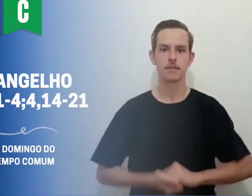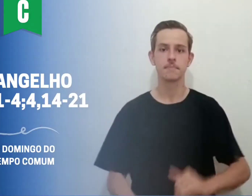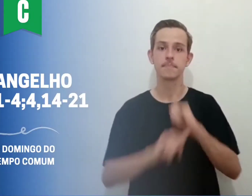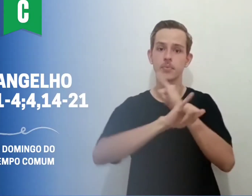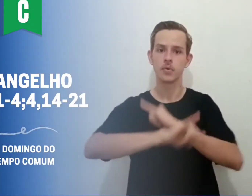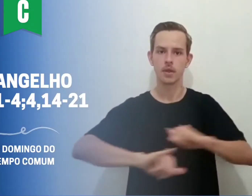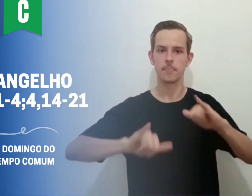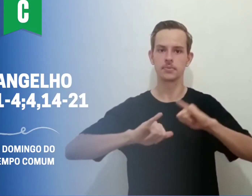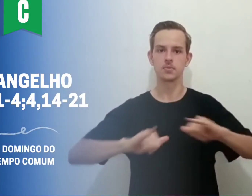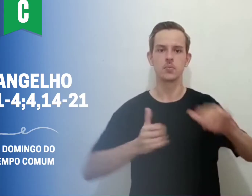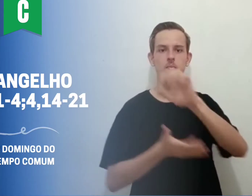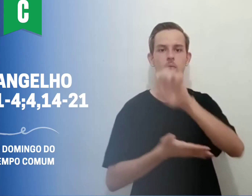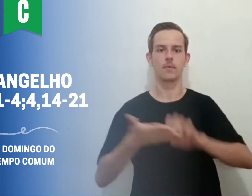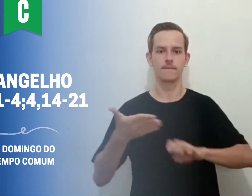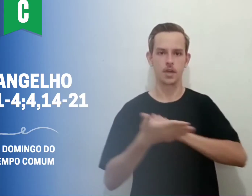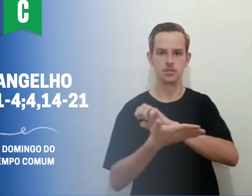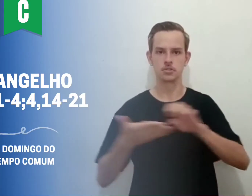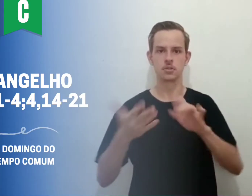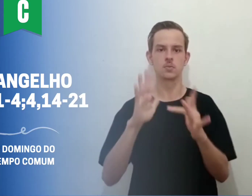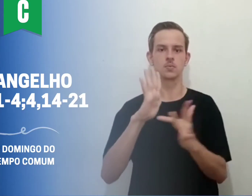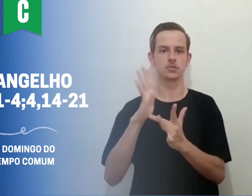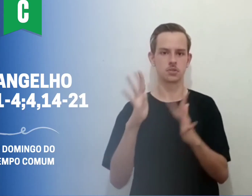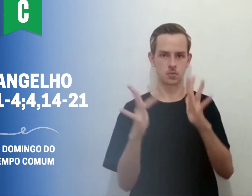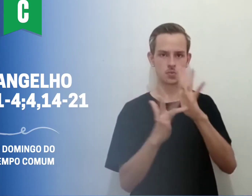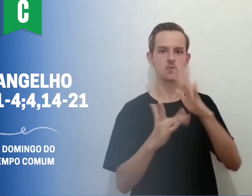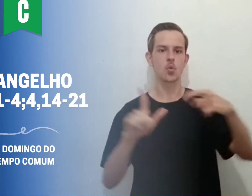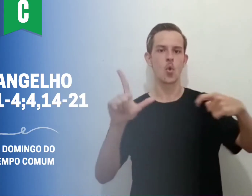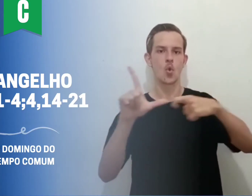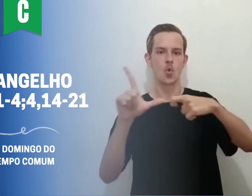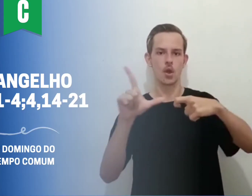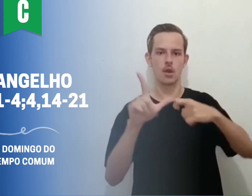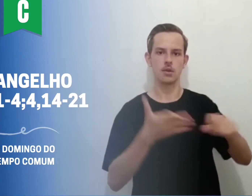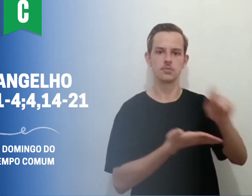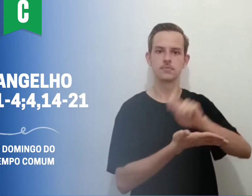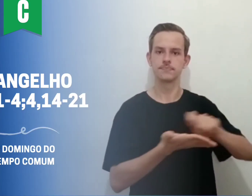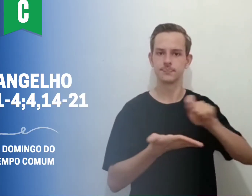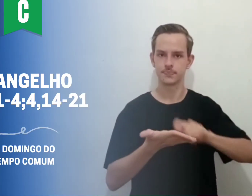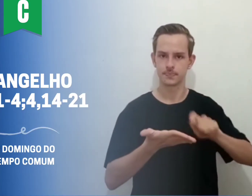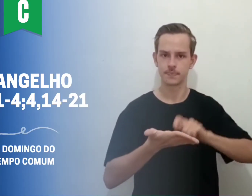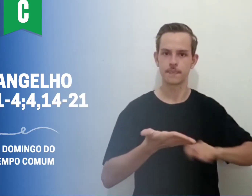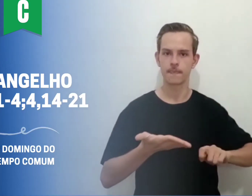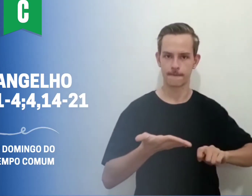Proclamação do Evangelho de Jesus Cristo segundo Lucas